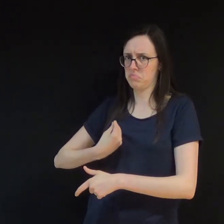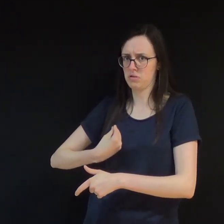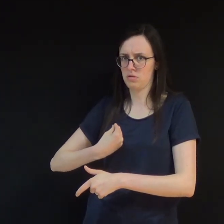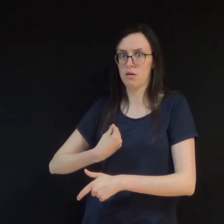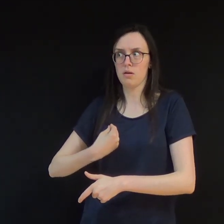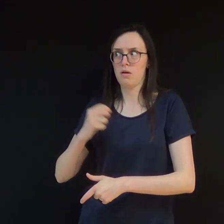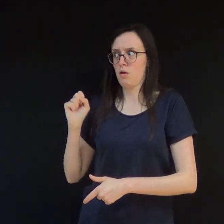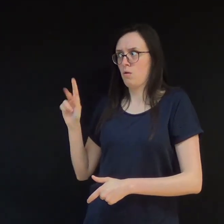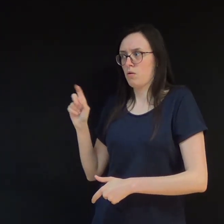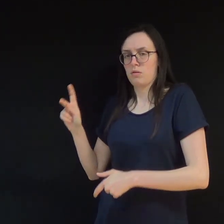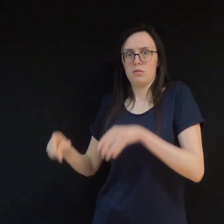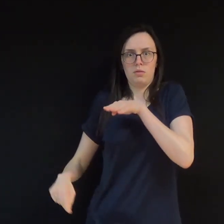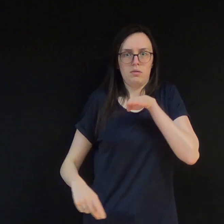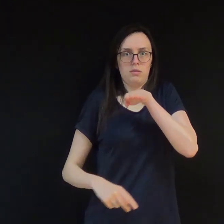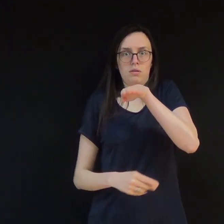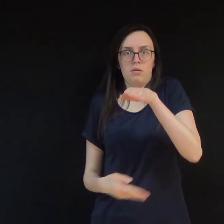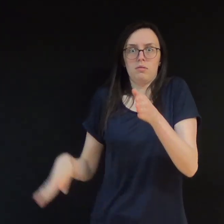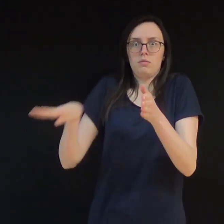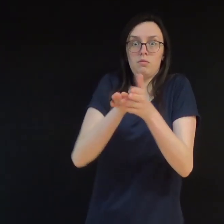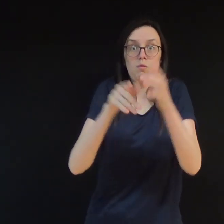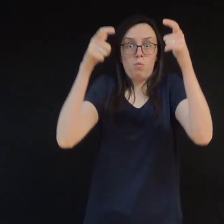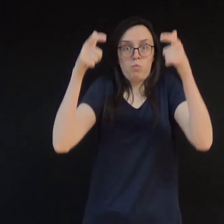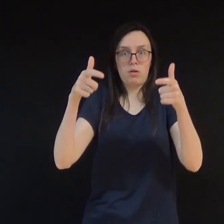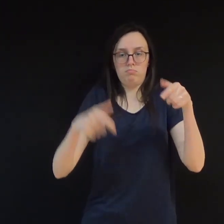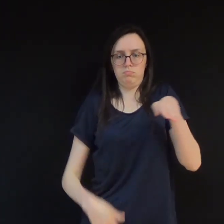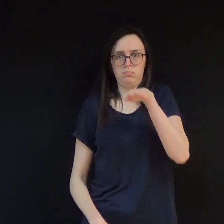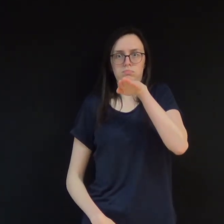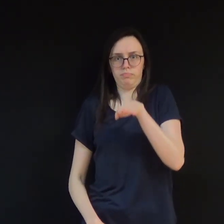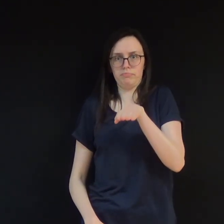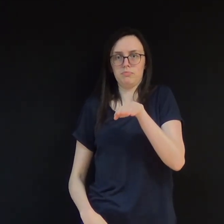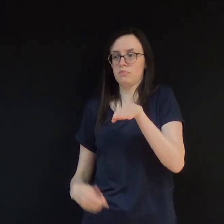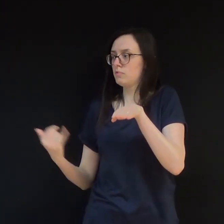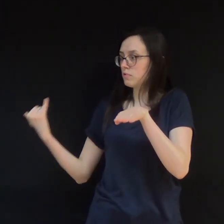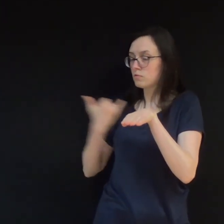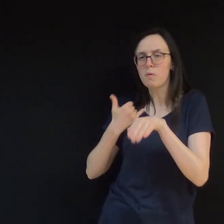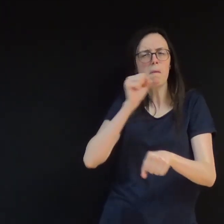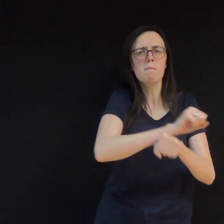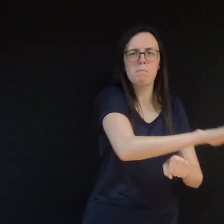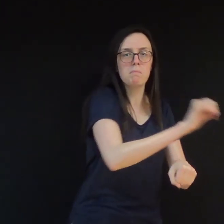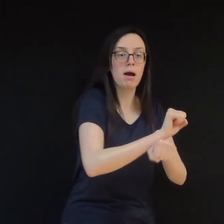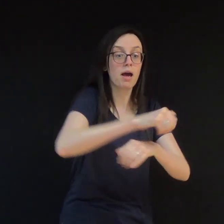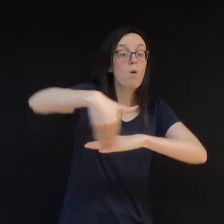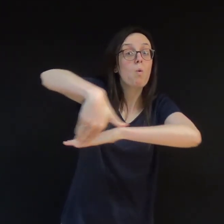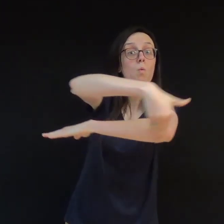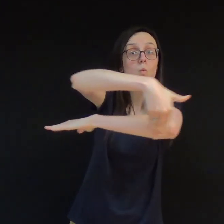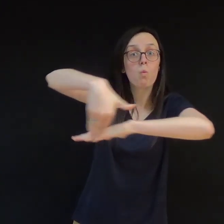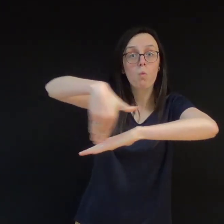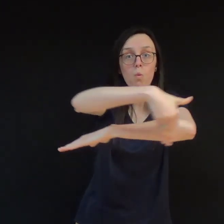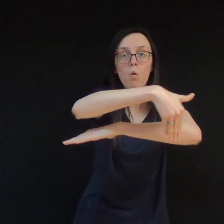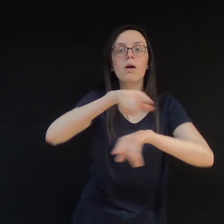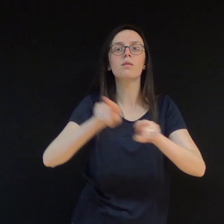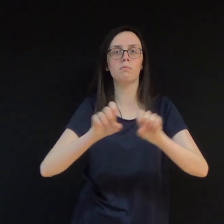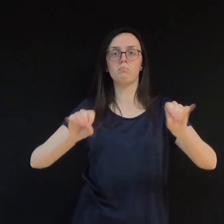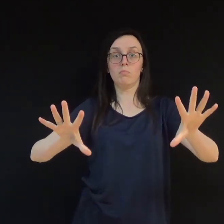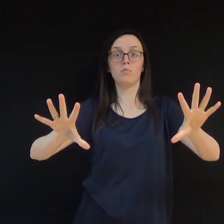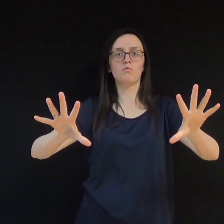Ao chegar no destino que ele nos guiou, mandou que parasse o carro em uma rua, desligasse as luzes,